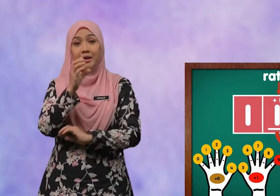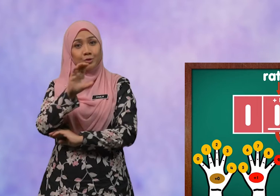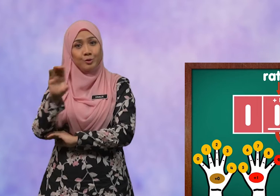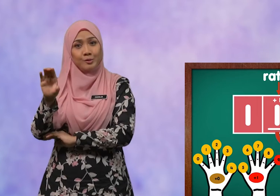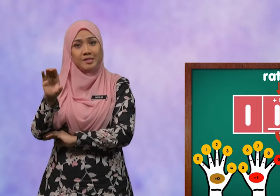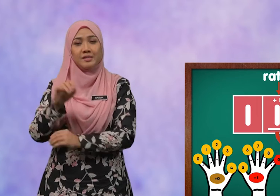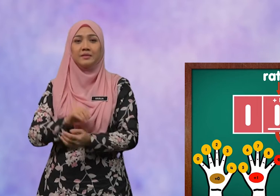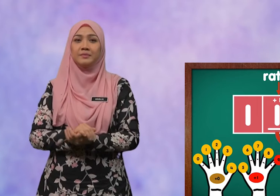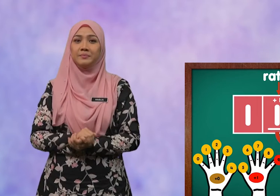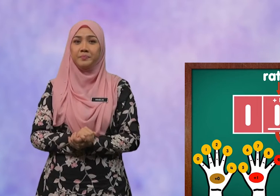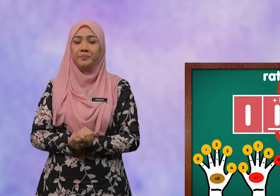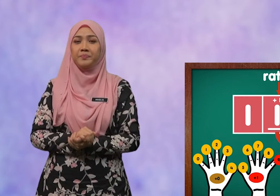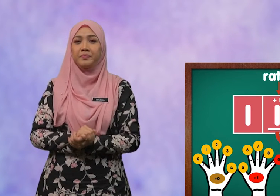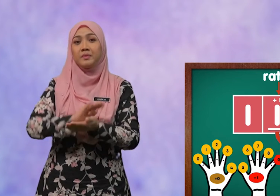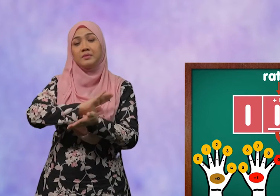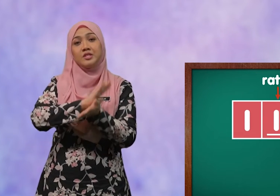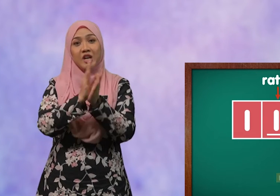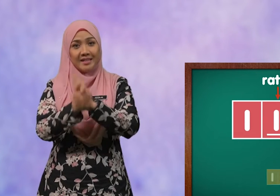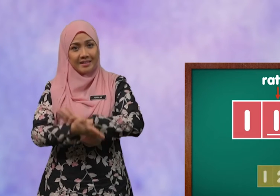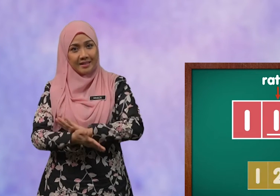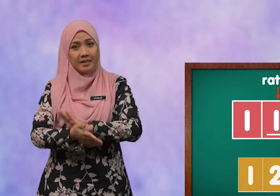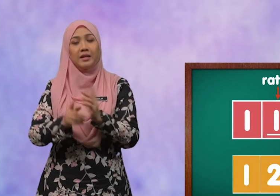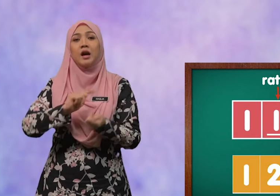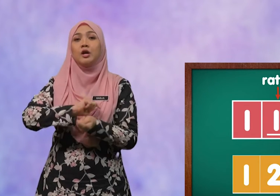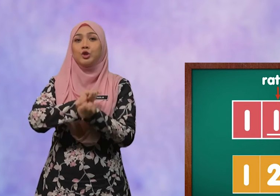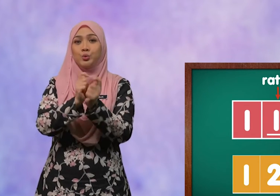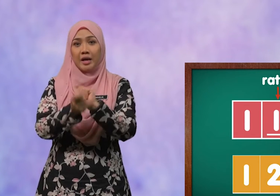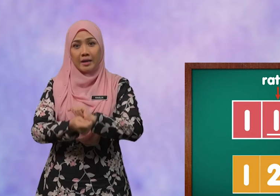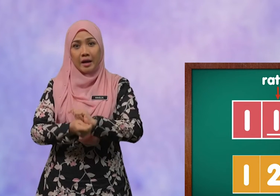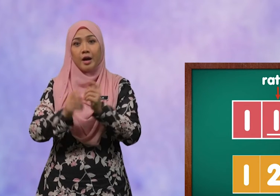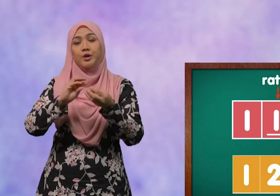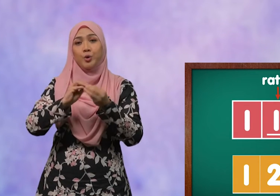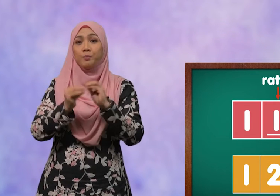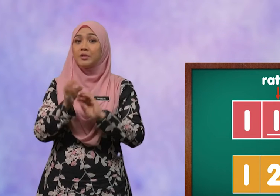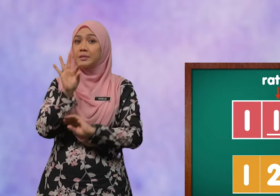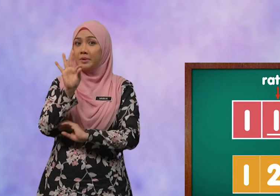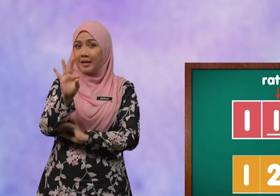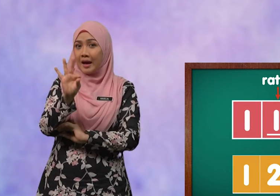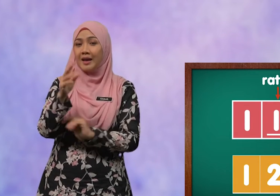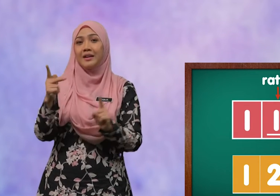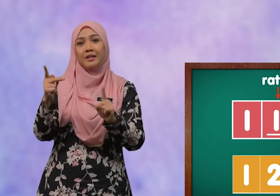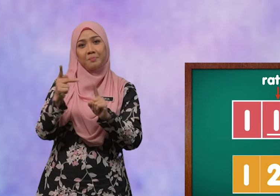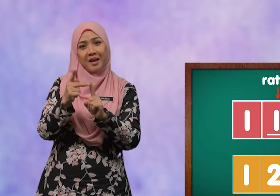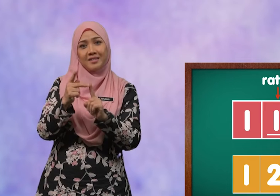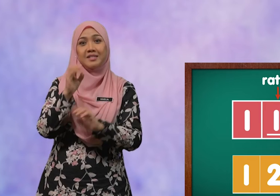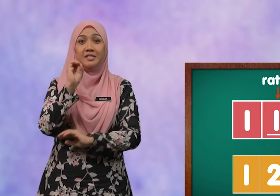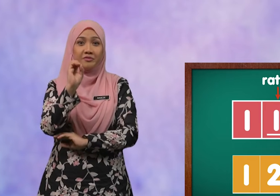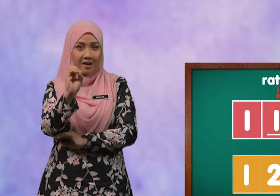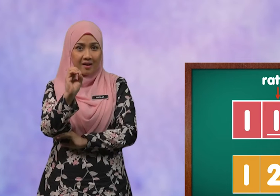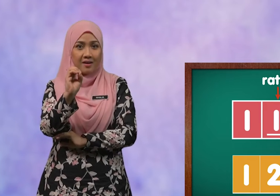ratus. Jadi, tukarkan nombor sembilan kepada sifar